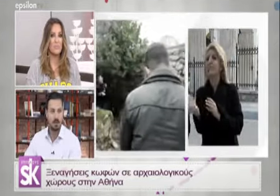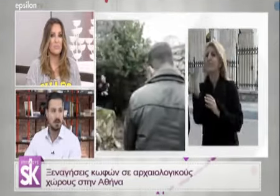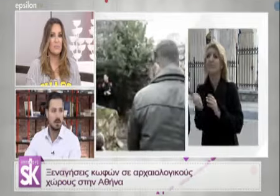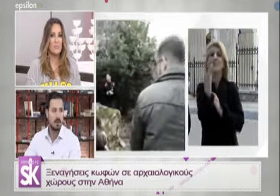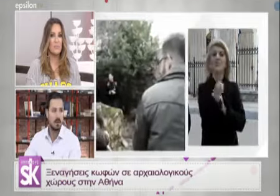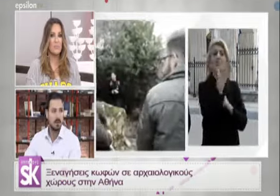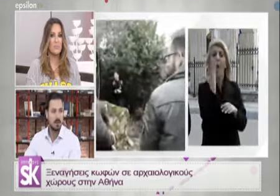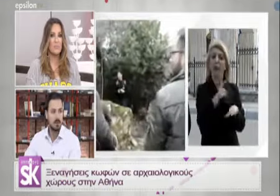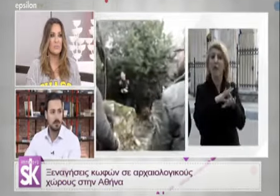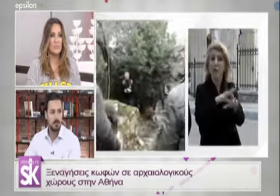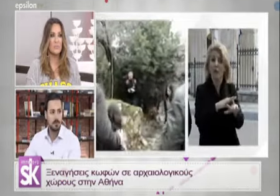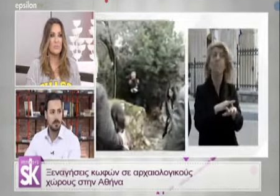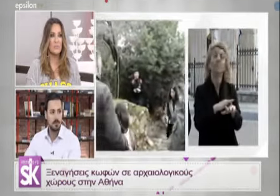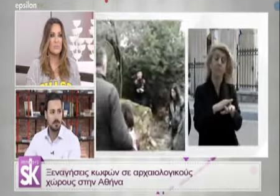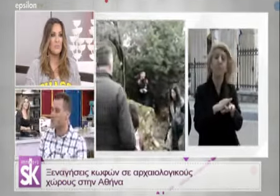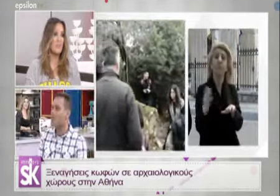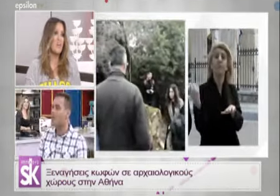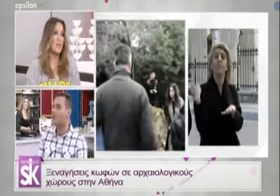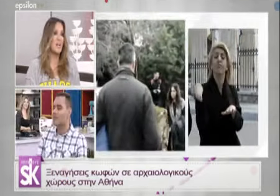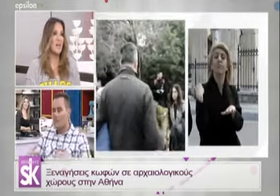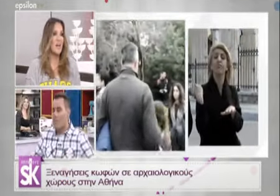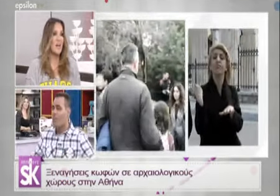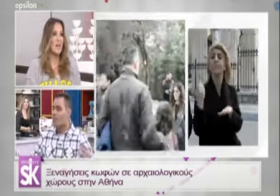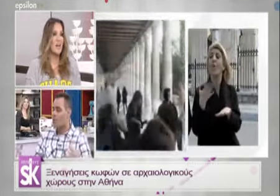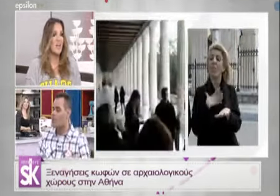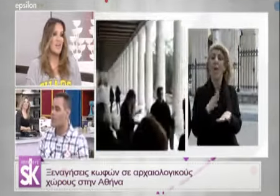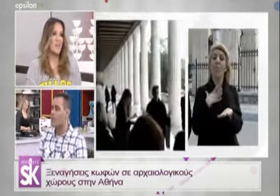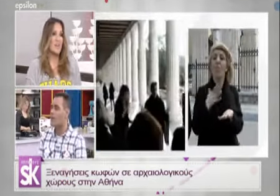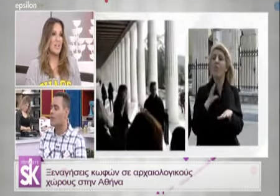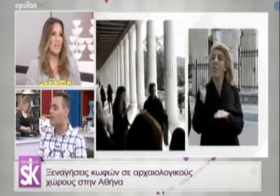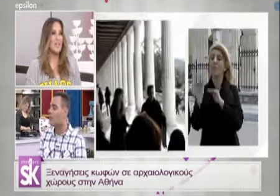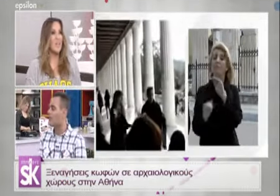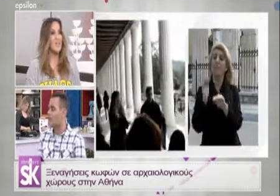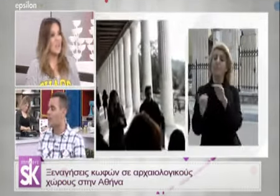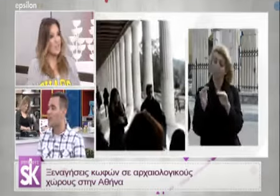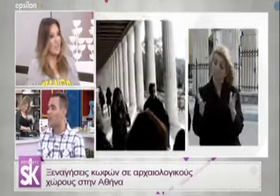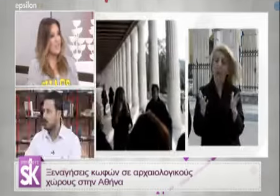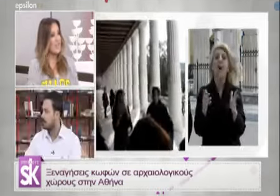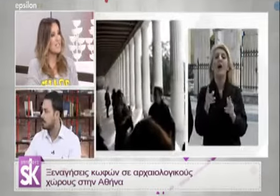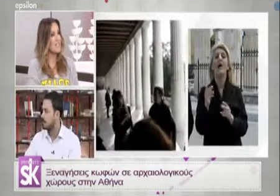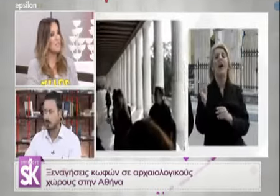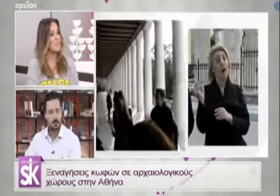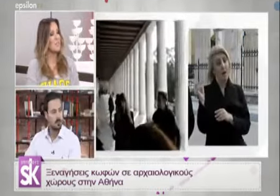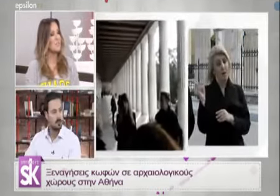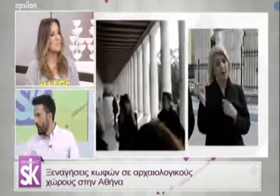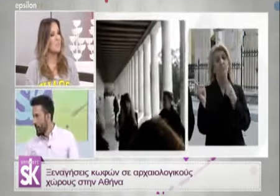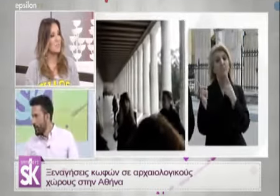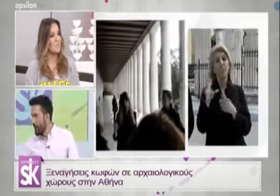Χαντζάπ. Γιατί η νοηματική είναι και μια διεθνής γλώσσα, βεβαίως, από όλο τον κόσμο μπορούν να έρχονται. Και τραγούδια έχουν γίνει στη Τι ωραία πρωτοβουλία του